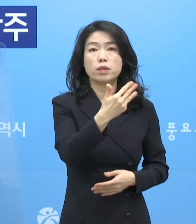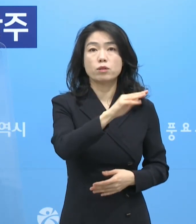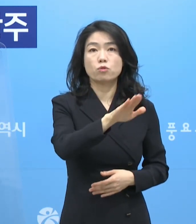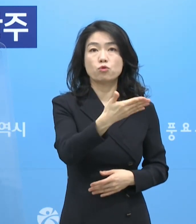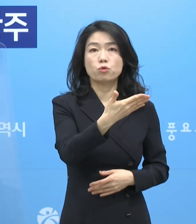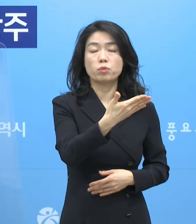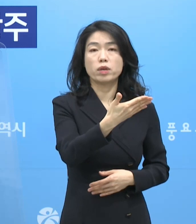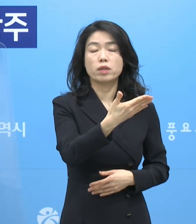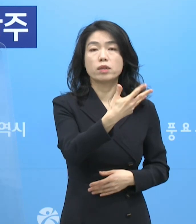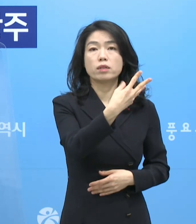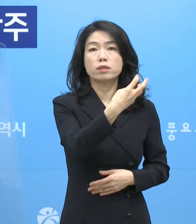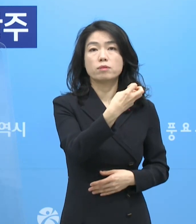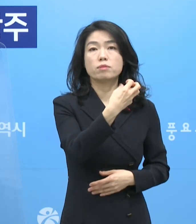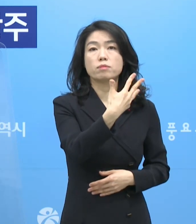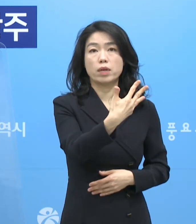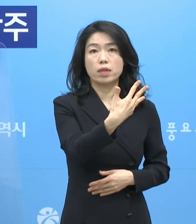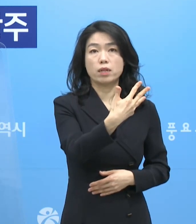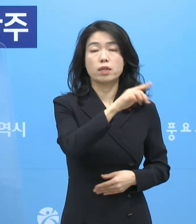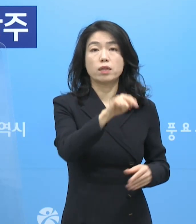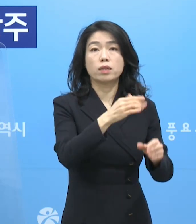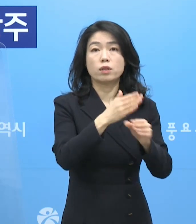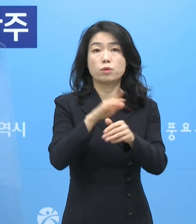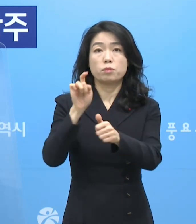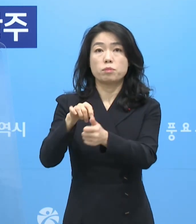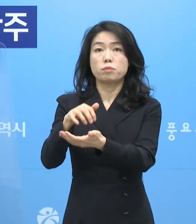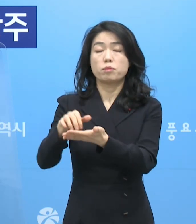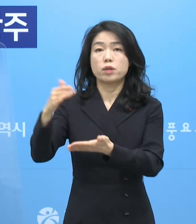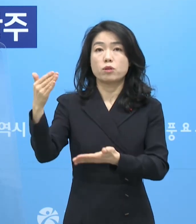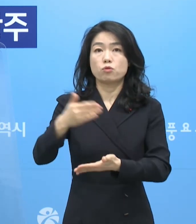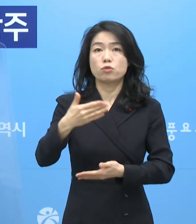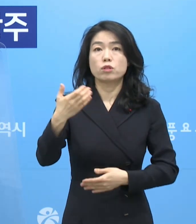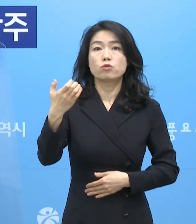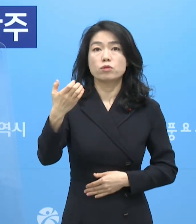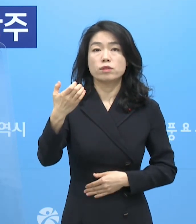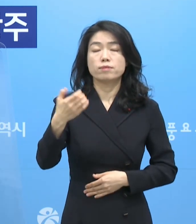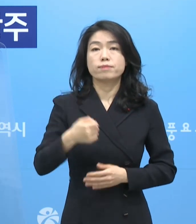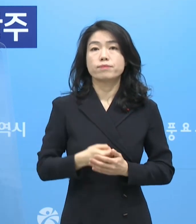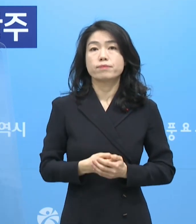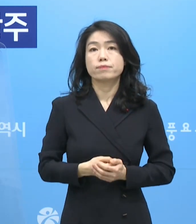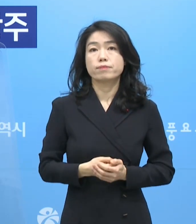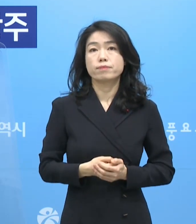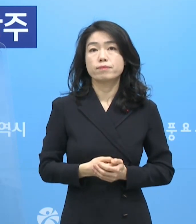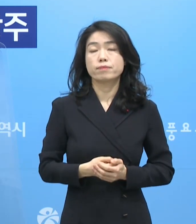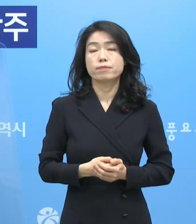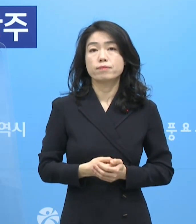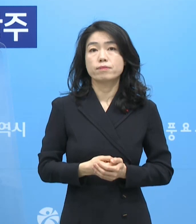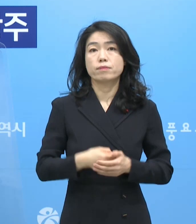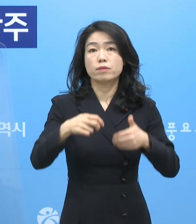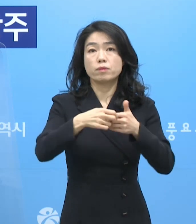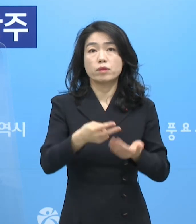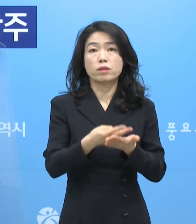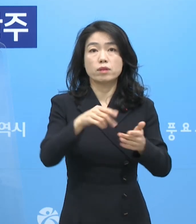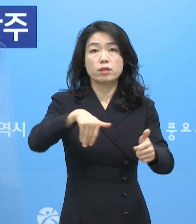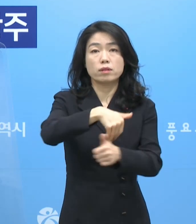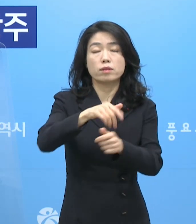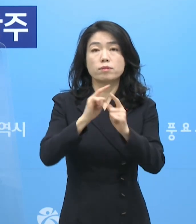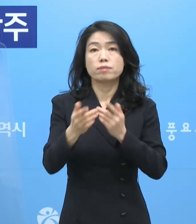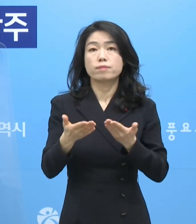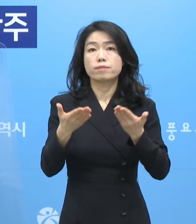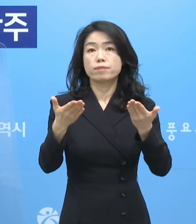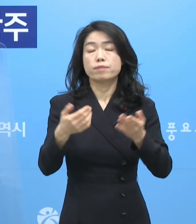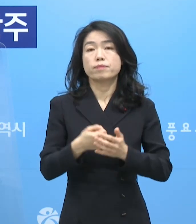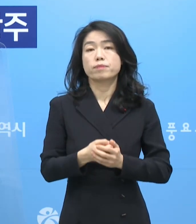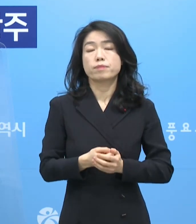,938건으로 그 중 양성은 9090건이었습니다. 병상 현황을 말씀드리겠습니다.